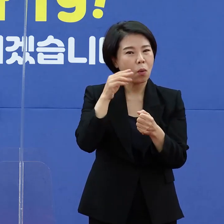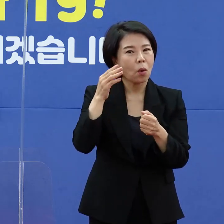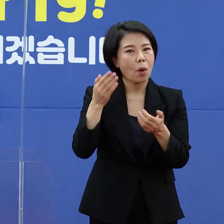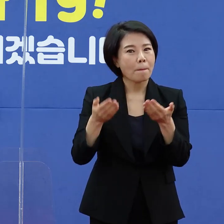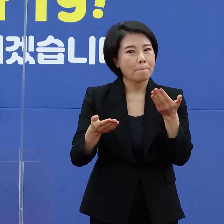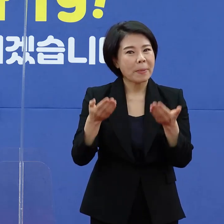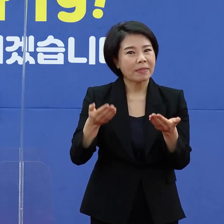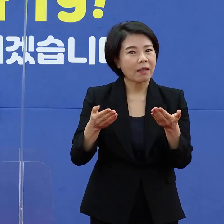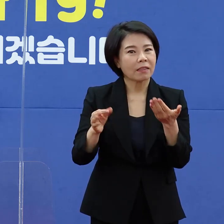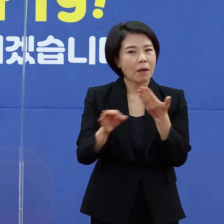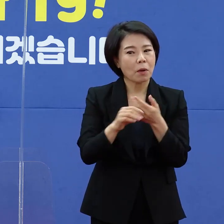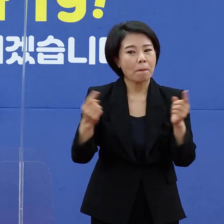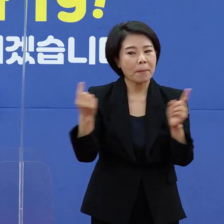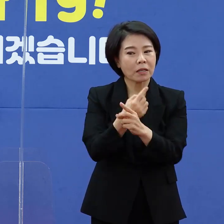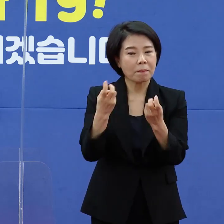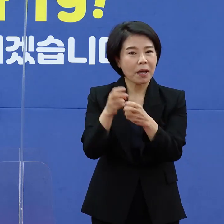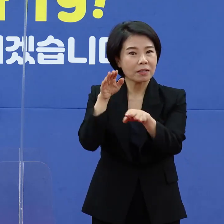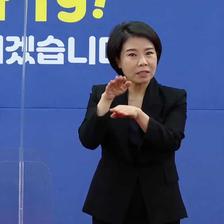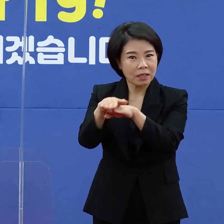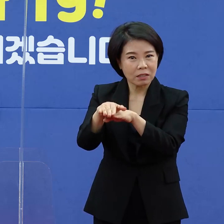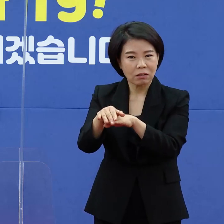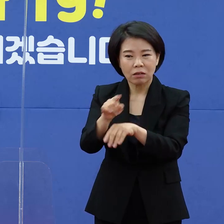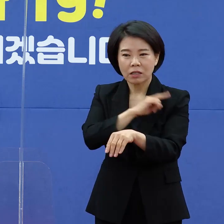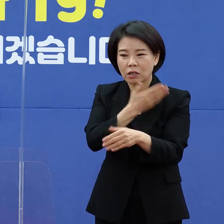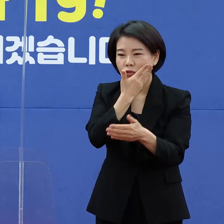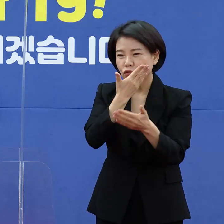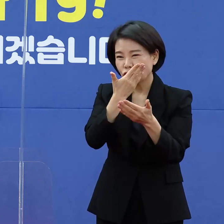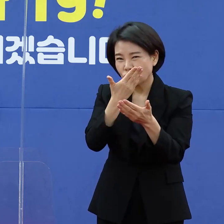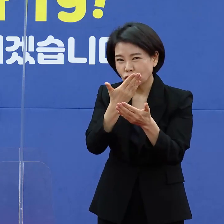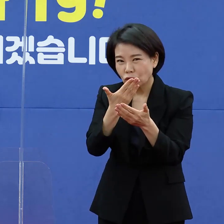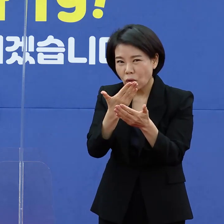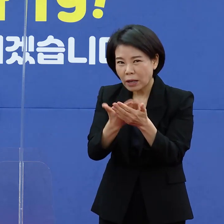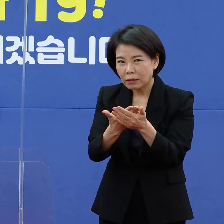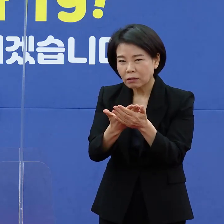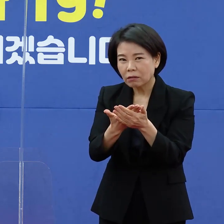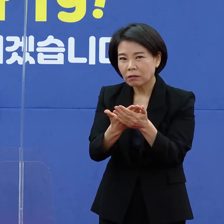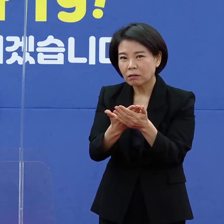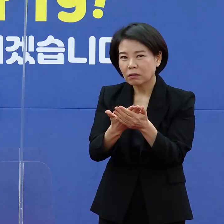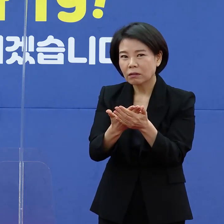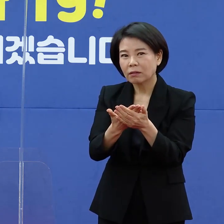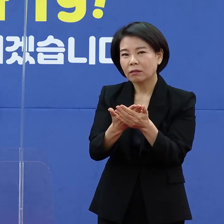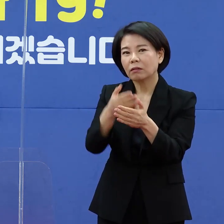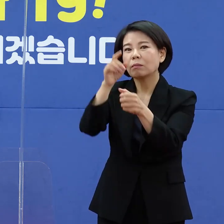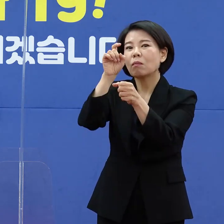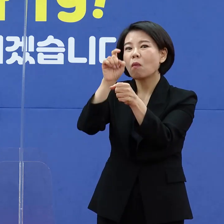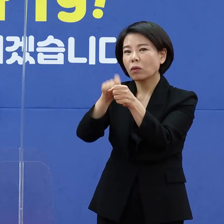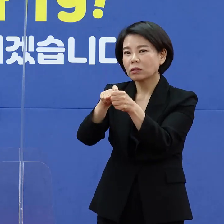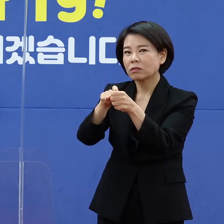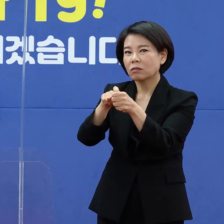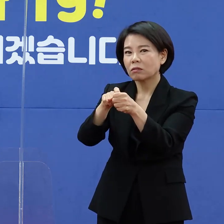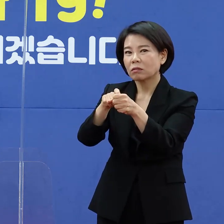바뀐 세계에서 가장 주요하게 적응될 지표는 무엇인지 궁금하다는 질문입니다.